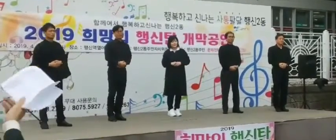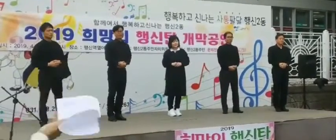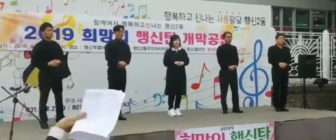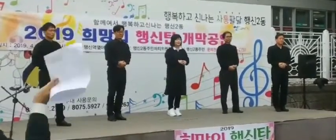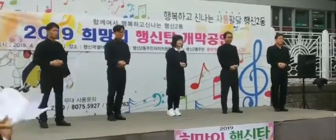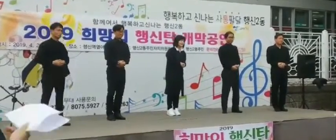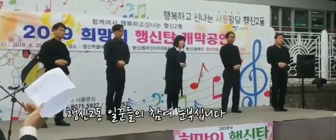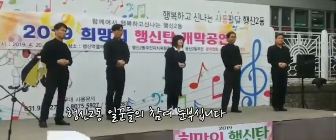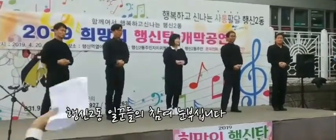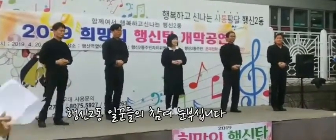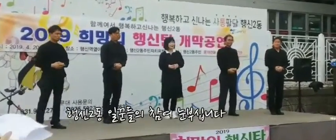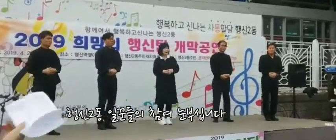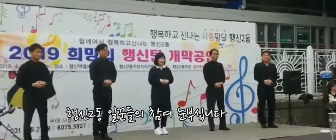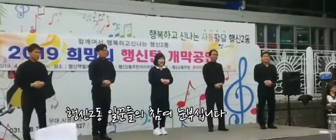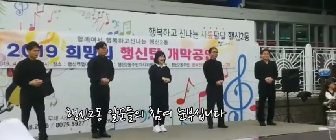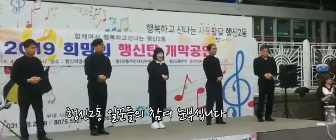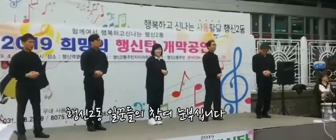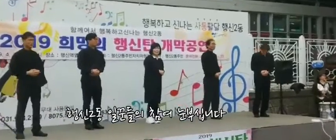당신의 속에서 사람 받고